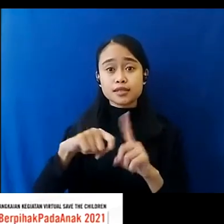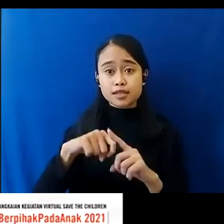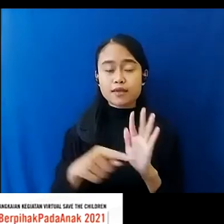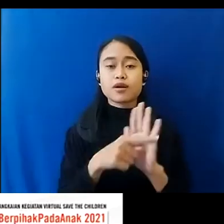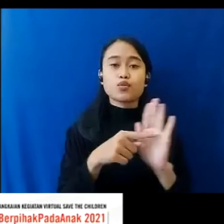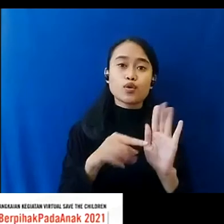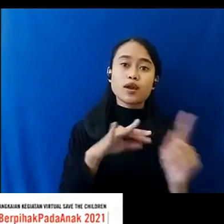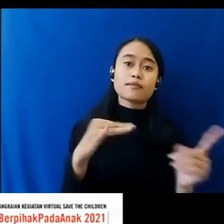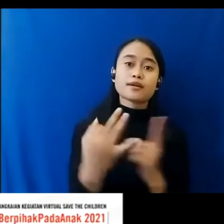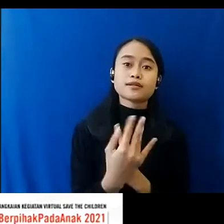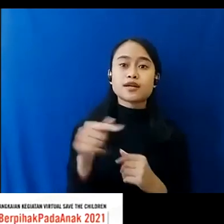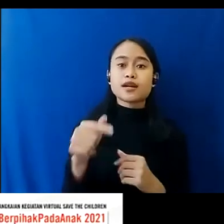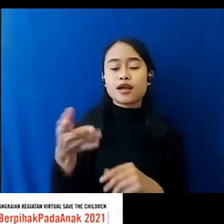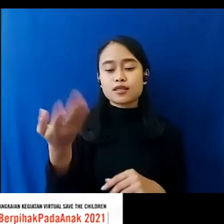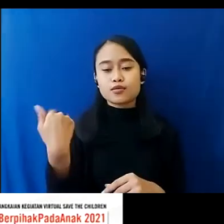Kita Juga Harus